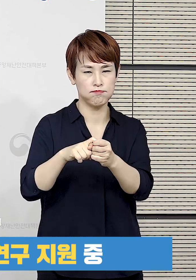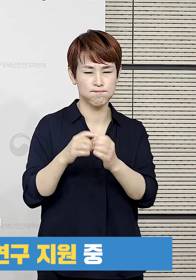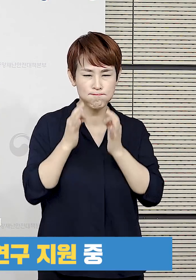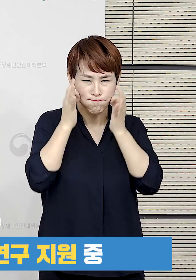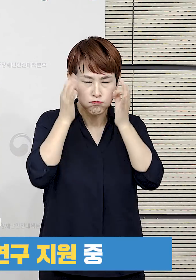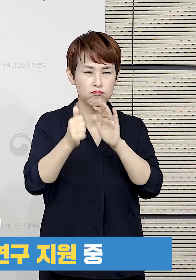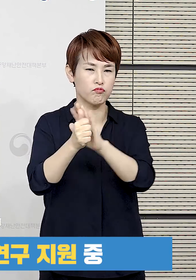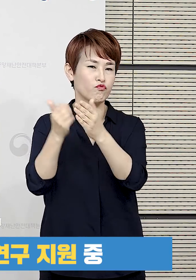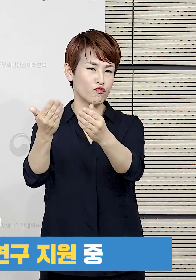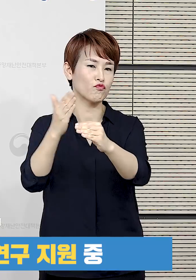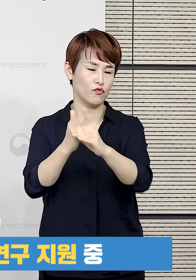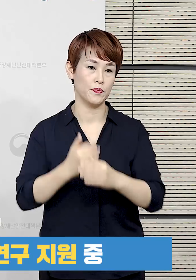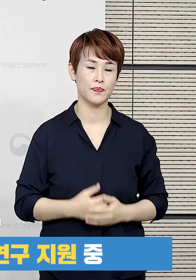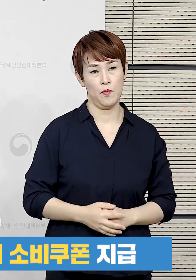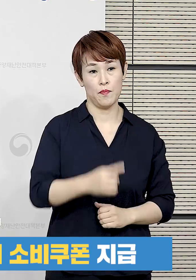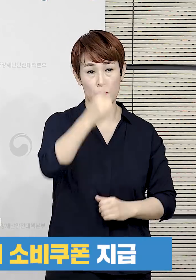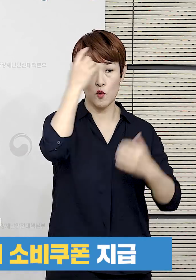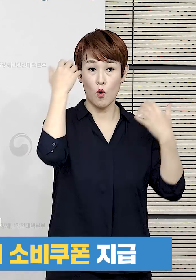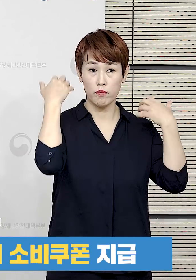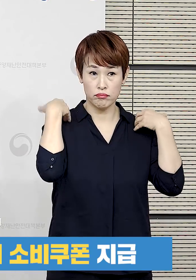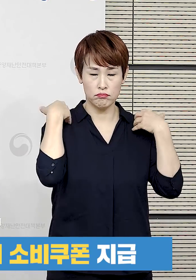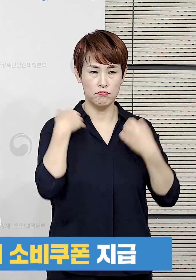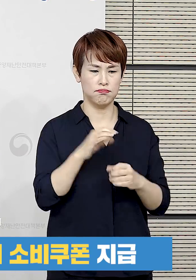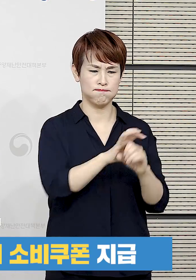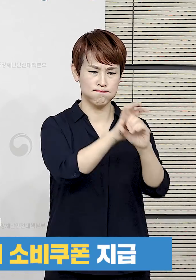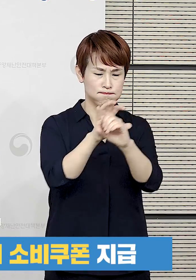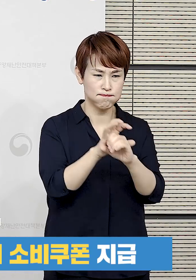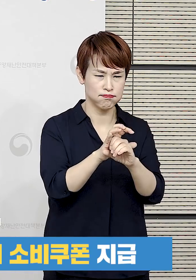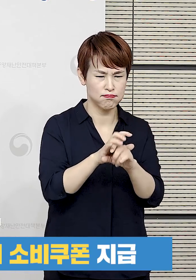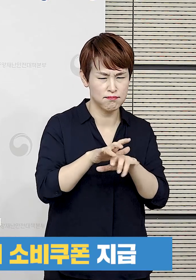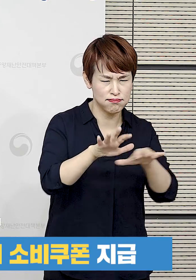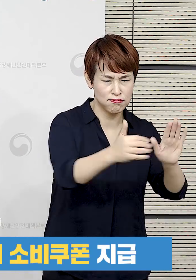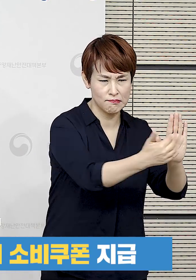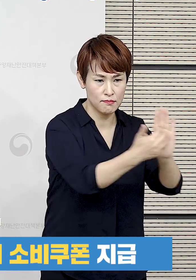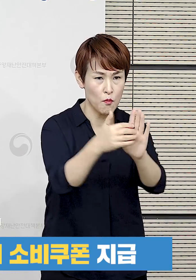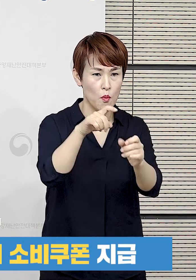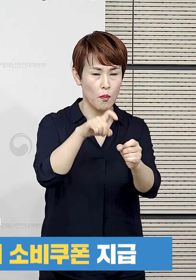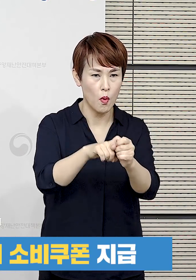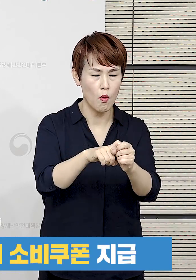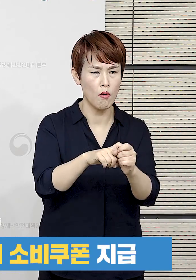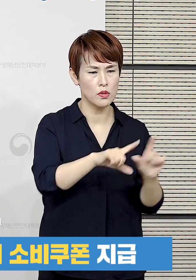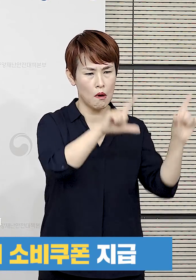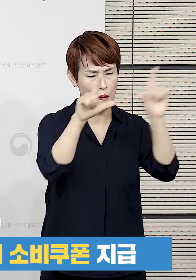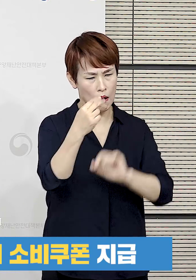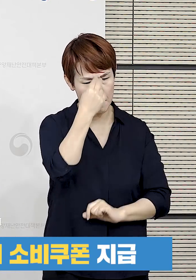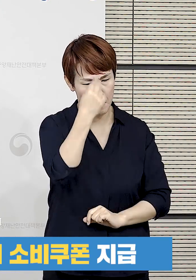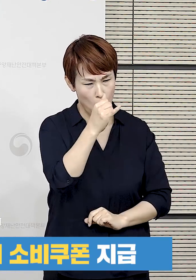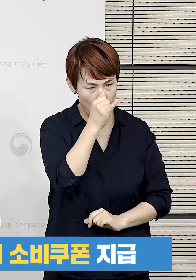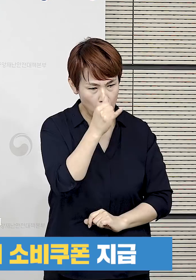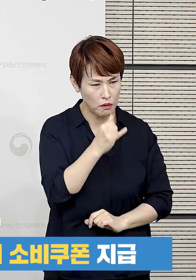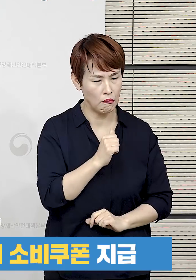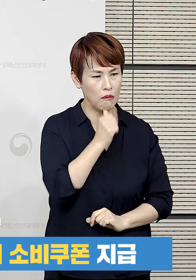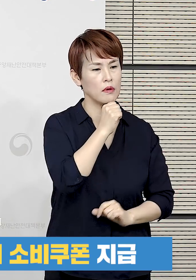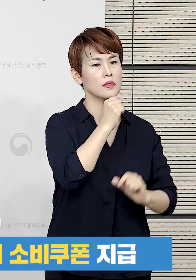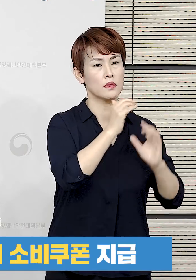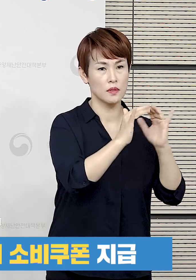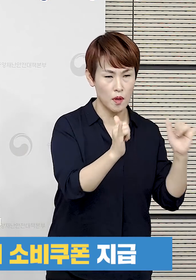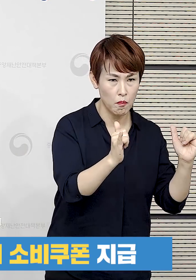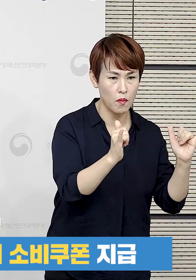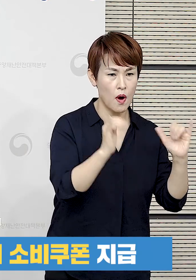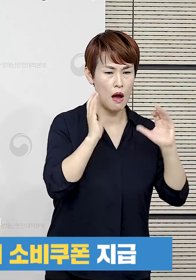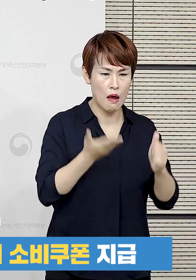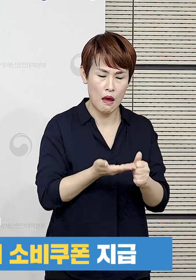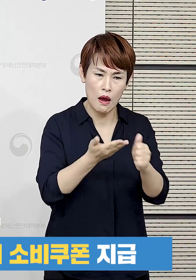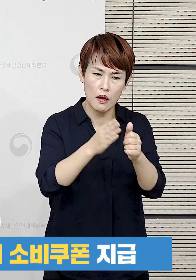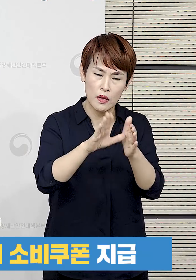등과 긴밀히 협력하고 있습니다. 정부는 코로나19 확산으로 인해 생활에 어려움을 겪는 저소득층과 아동양육